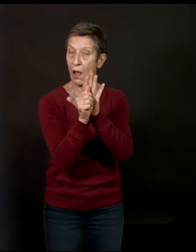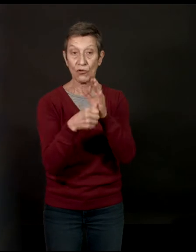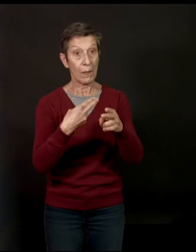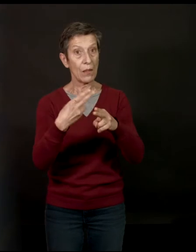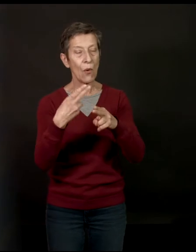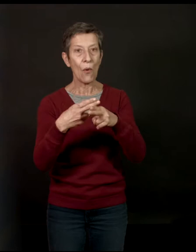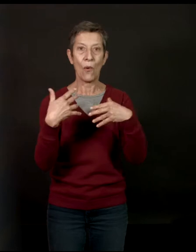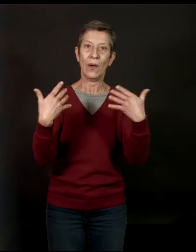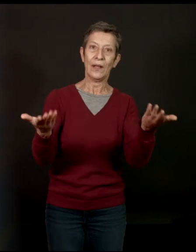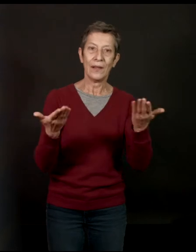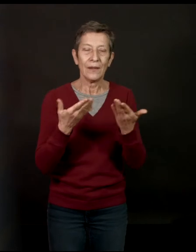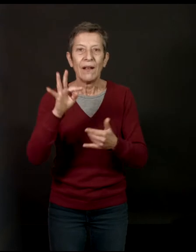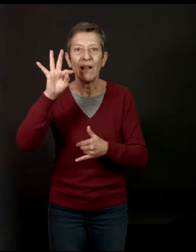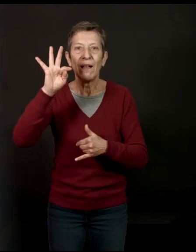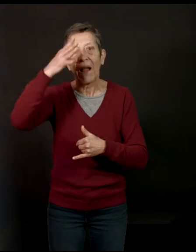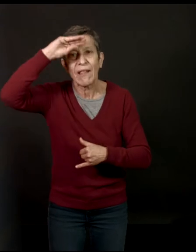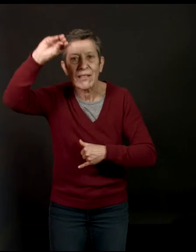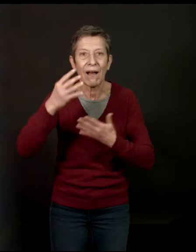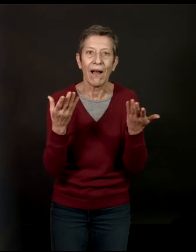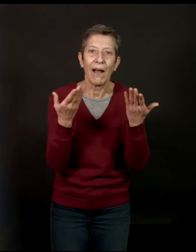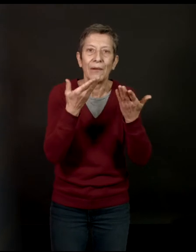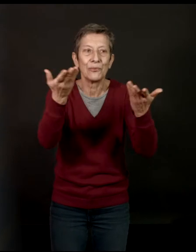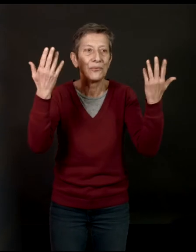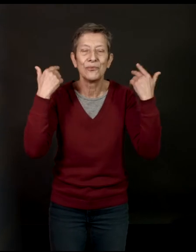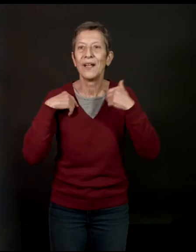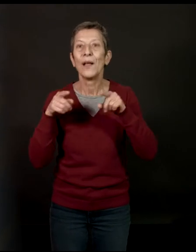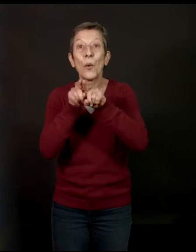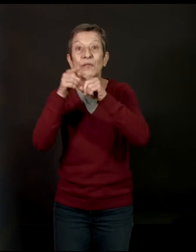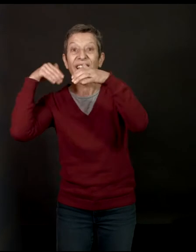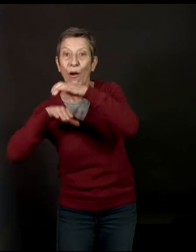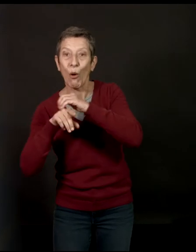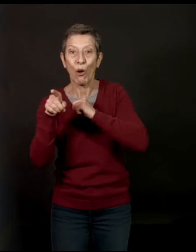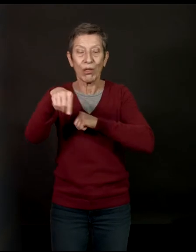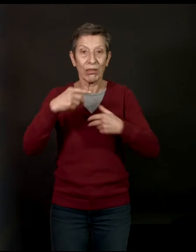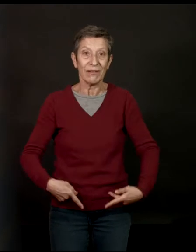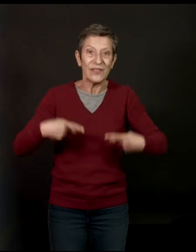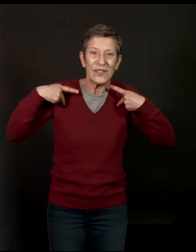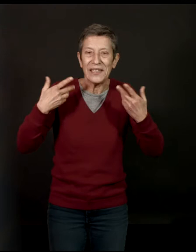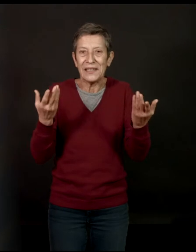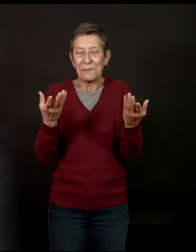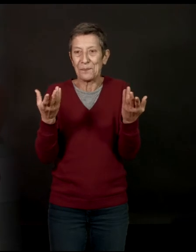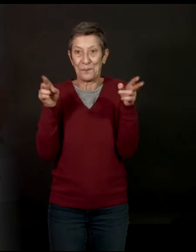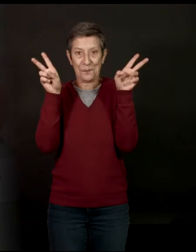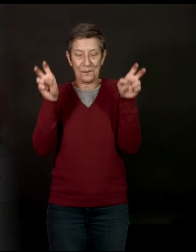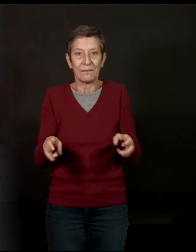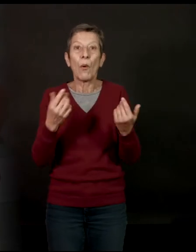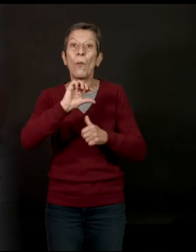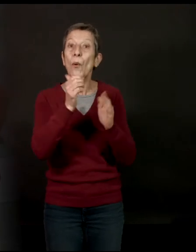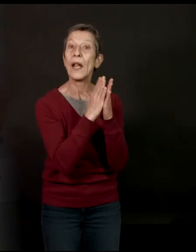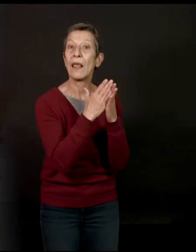sont assez évocateurs. Que ce soit un temps, Rambouille, la grotte, qui est le lieu où ils vivent. Qui a cette appellation comme ça. Même dans le cas de Wistriam,